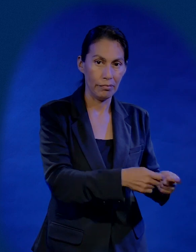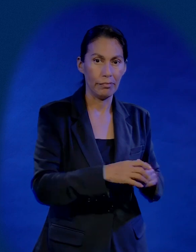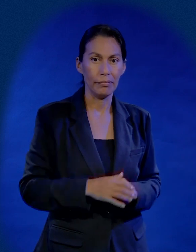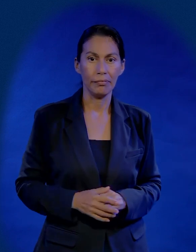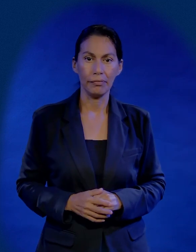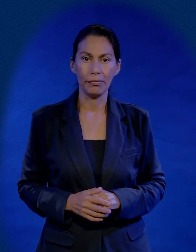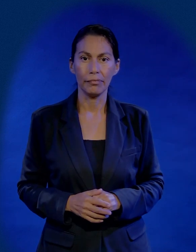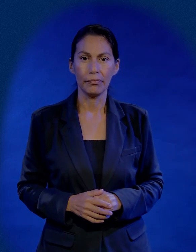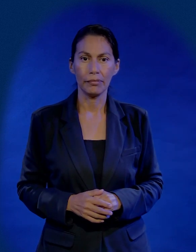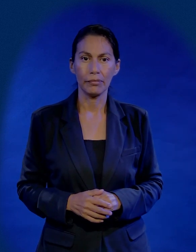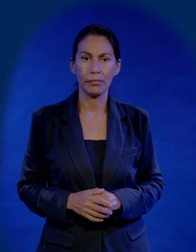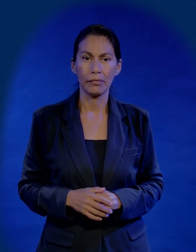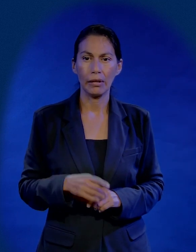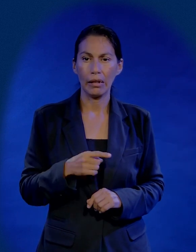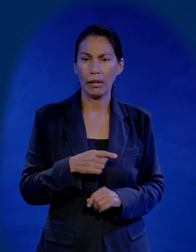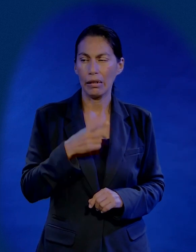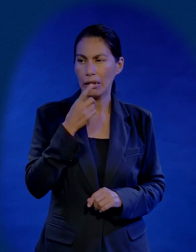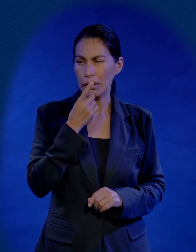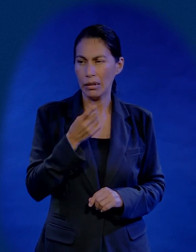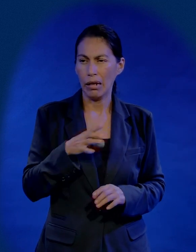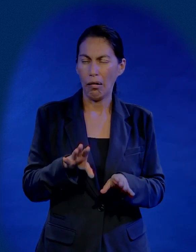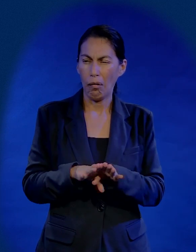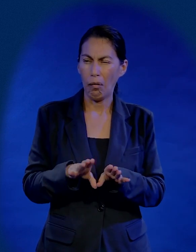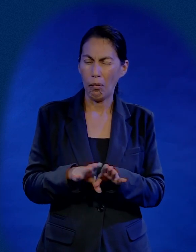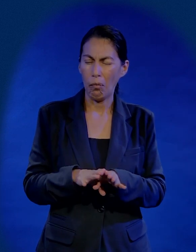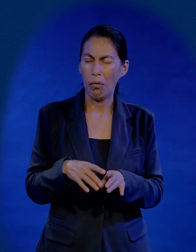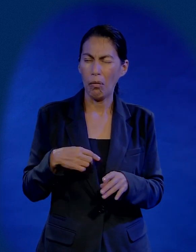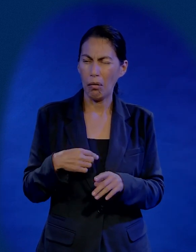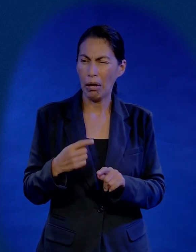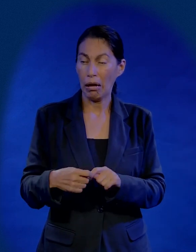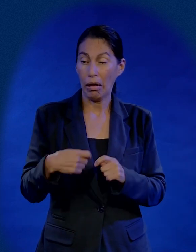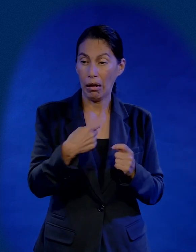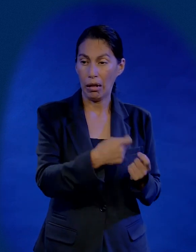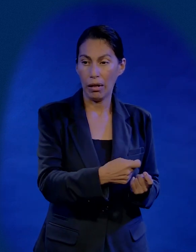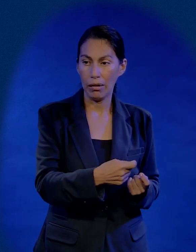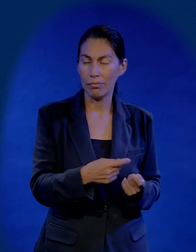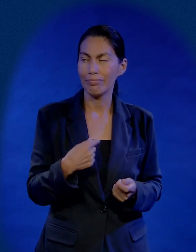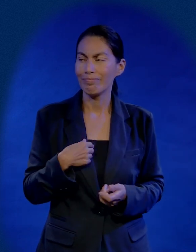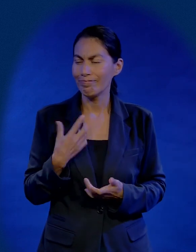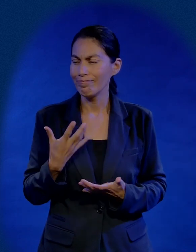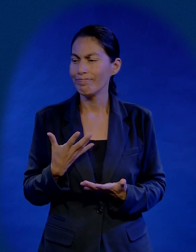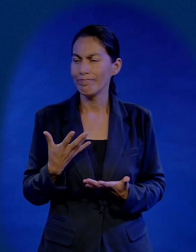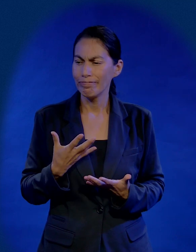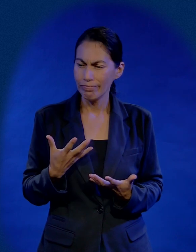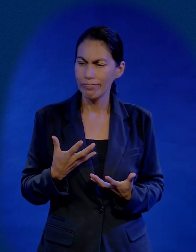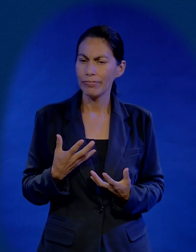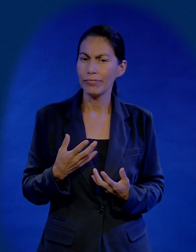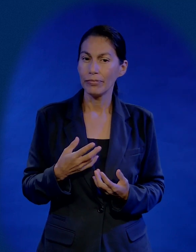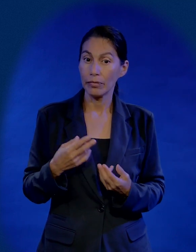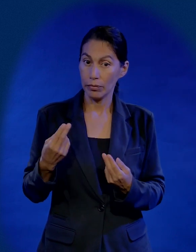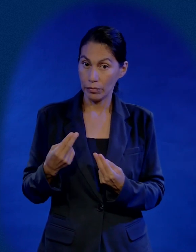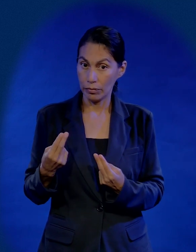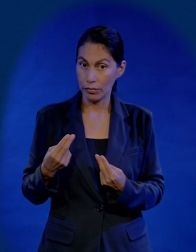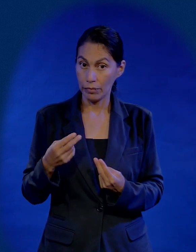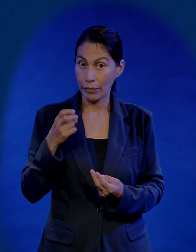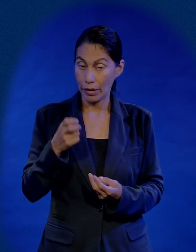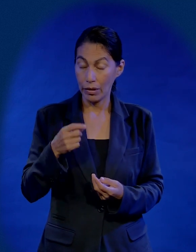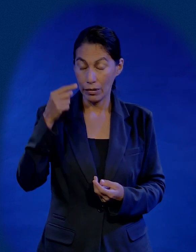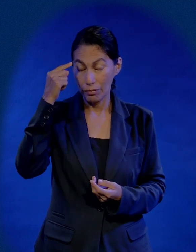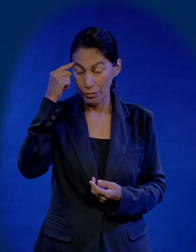mente un objetivo, vamos a encontrar la manera de entregarlo, voy a encontrar la manera, tengo que encontrar la manera de entregarlo, ese